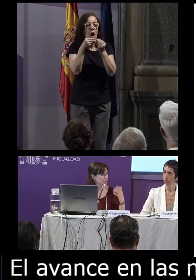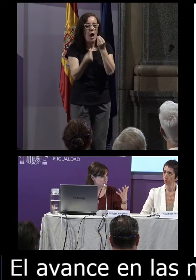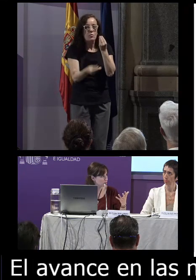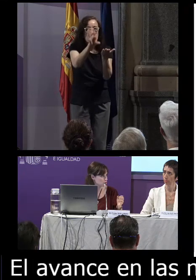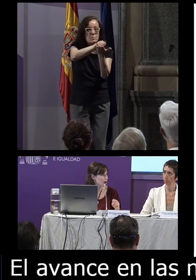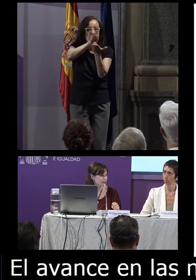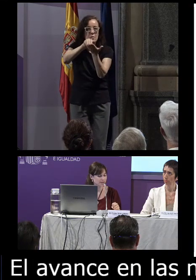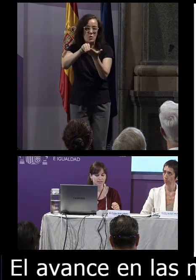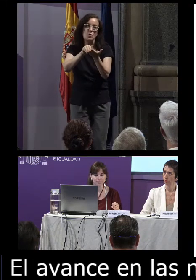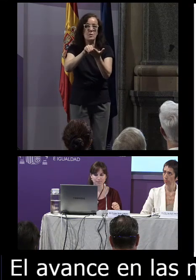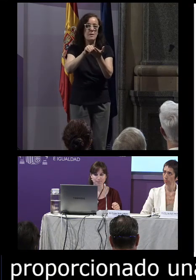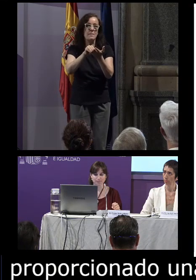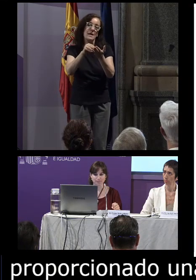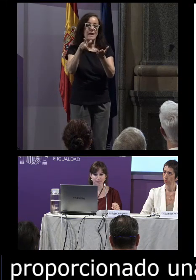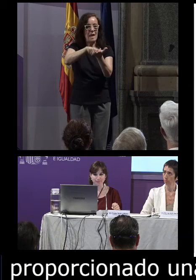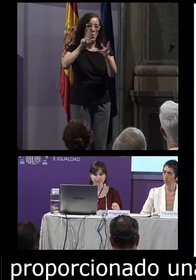lenguas visuales